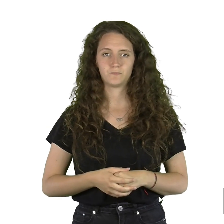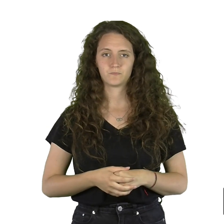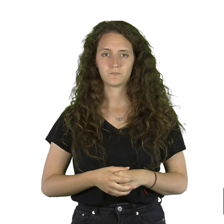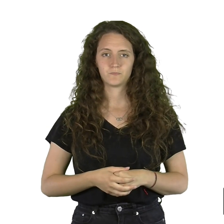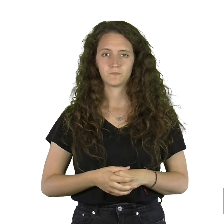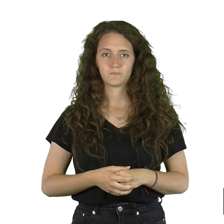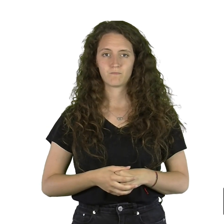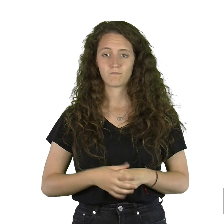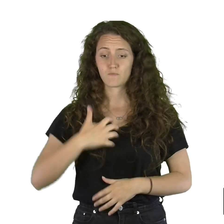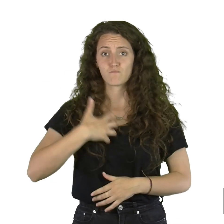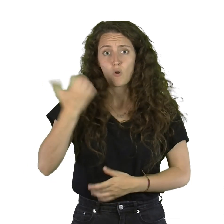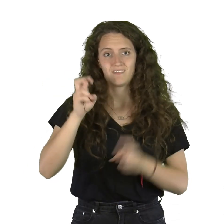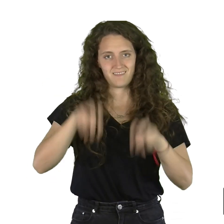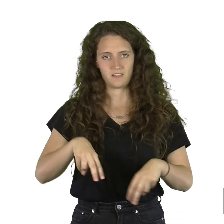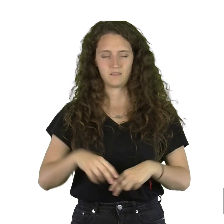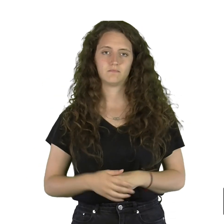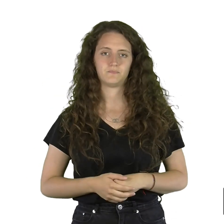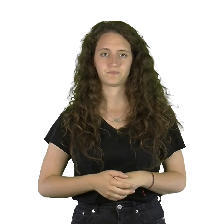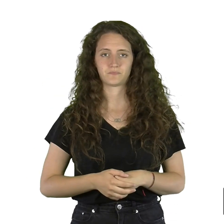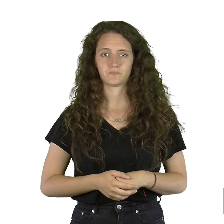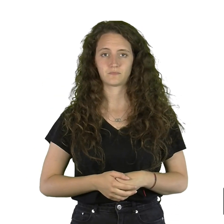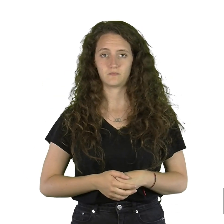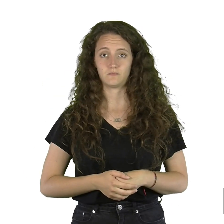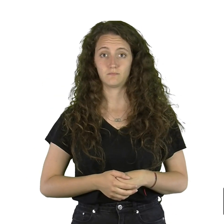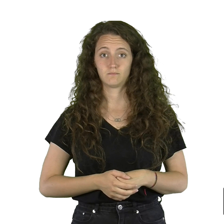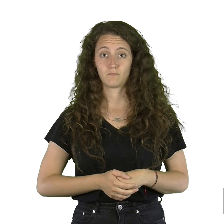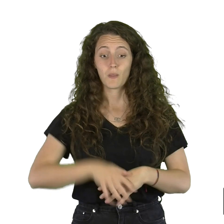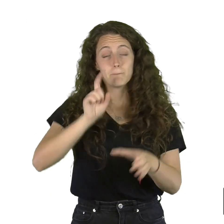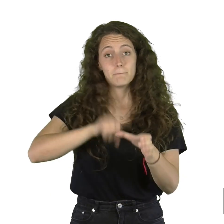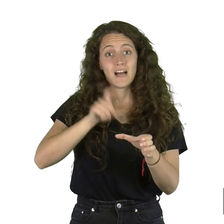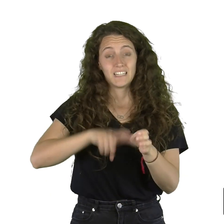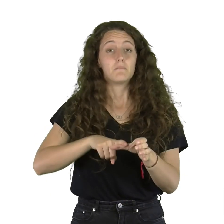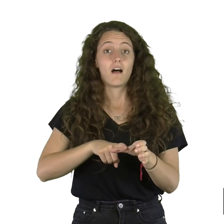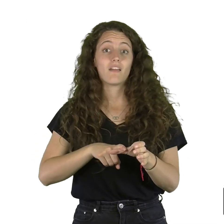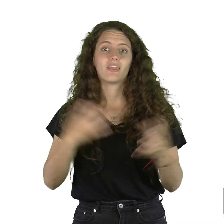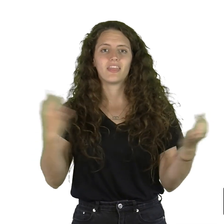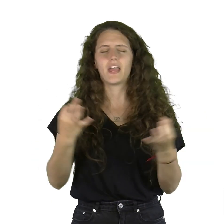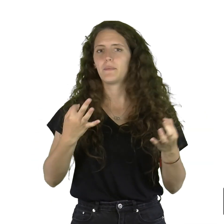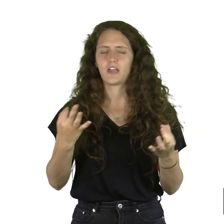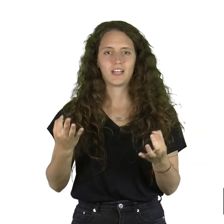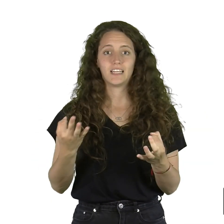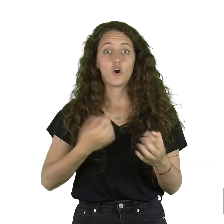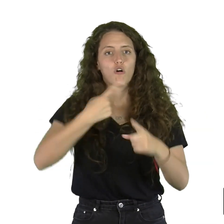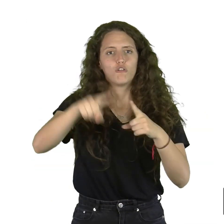Sin estorbos Se ha de participar libre de objetos que entorpezcan la carrera